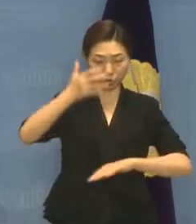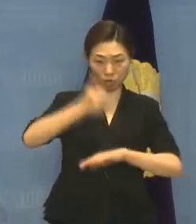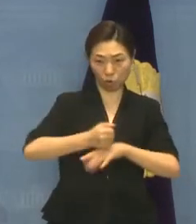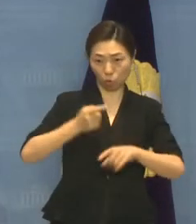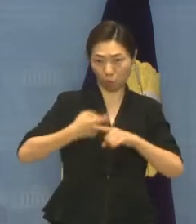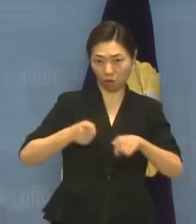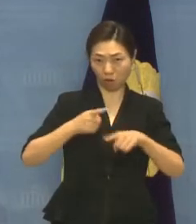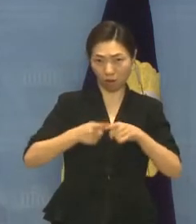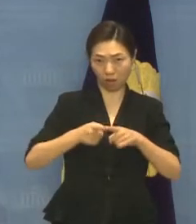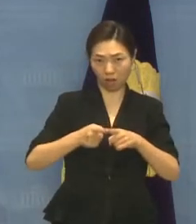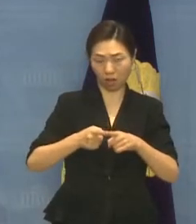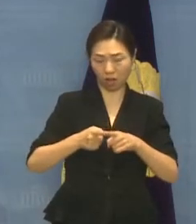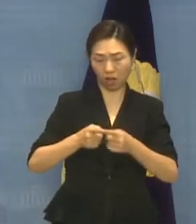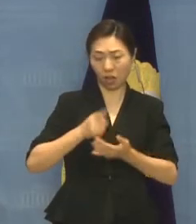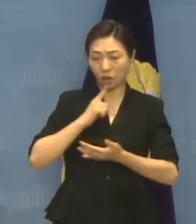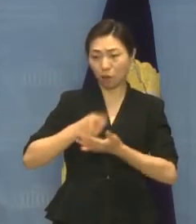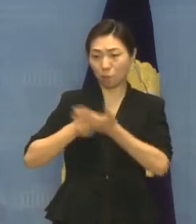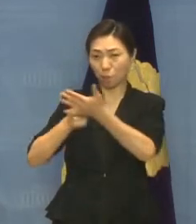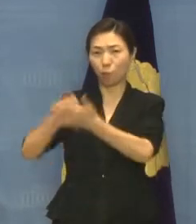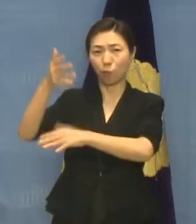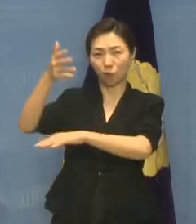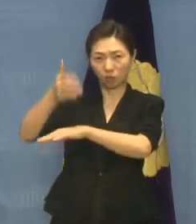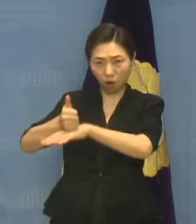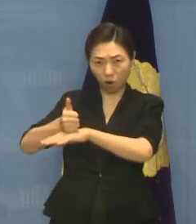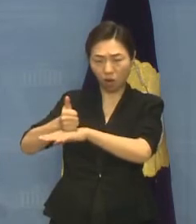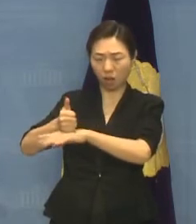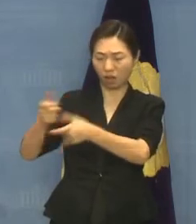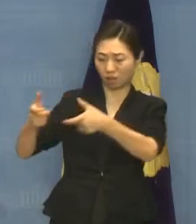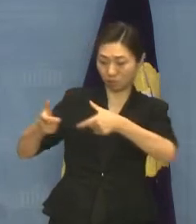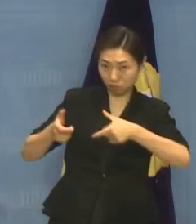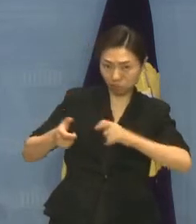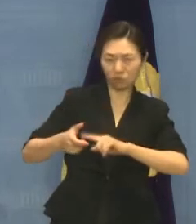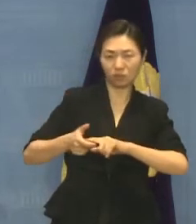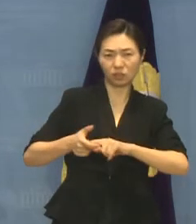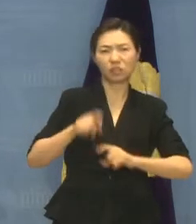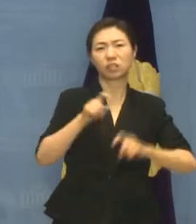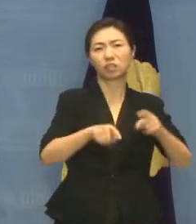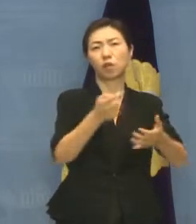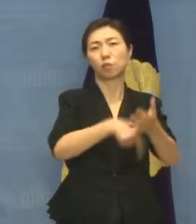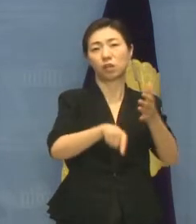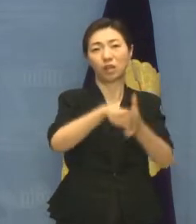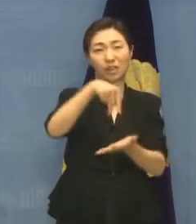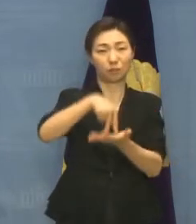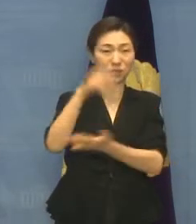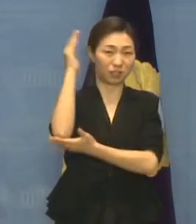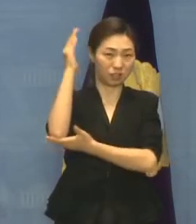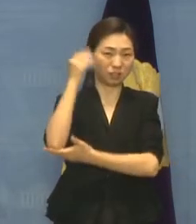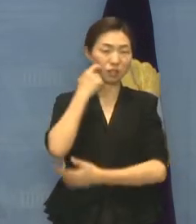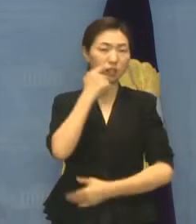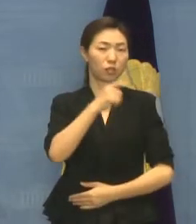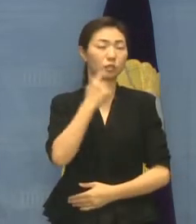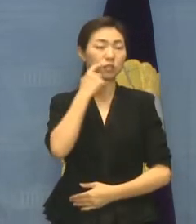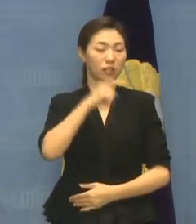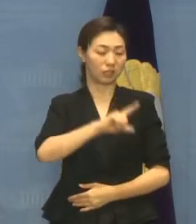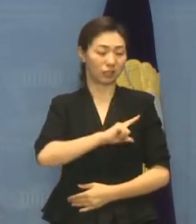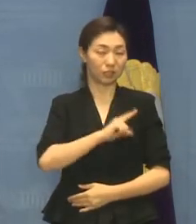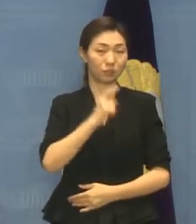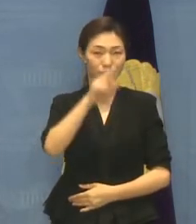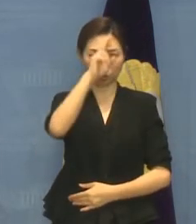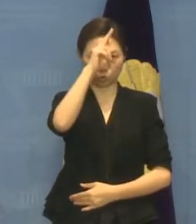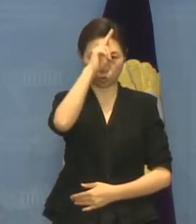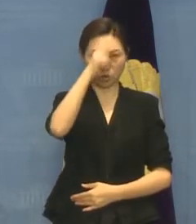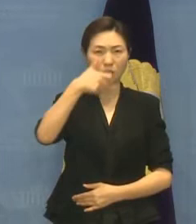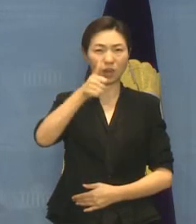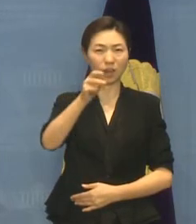나온 더불어민주당 국회의원 최혜영입니다. 이번에 발표된 유엔장애인권리위원회의 한국심의 2,